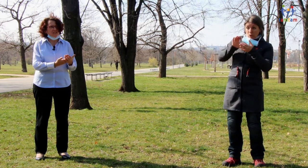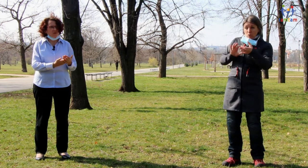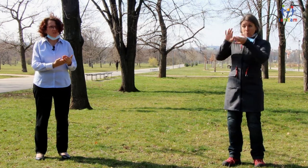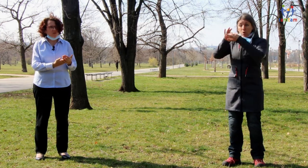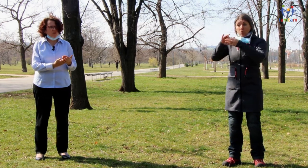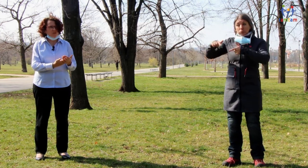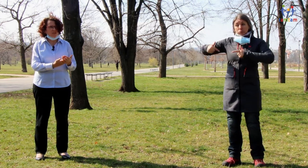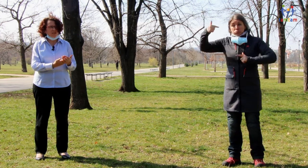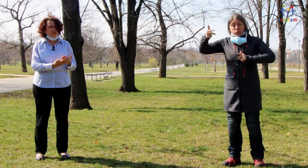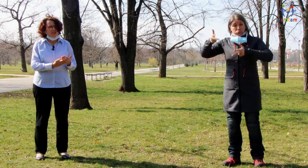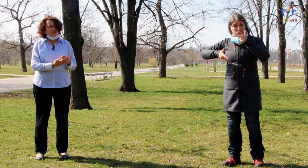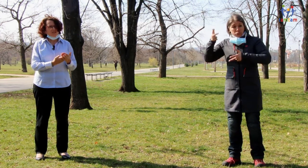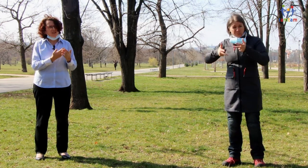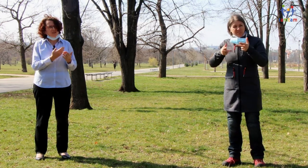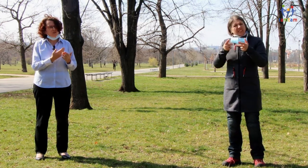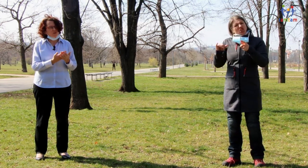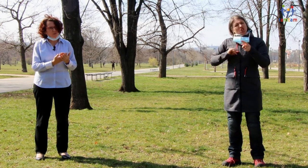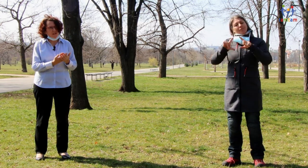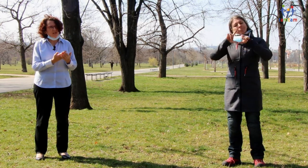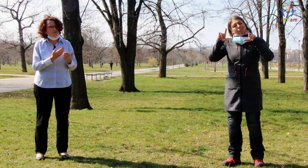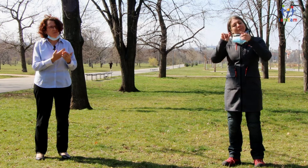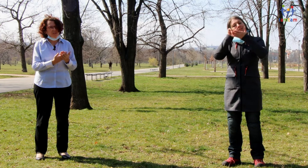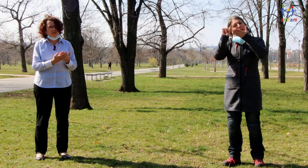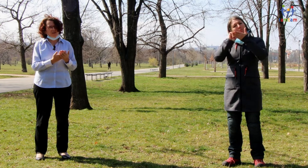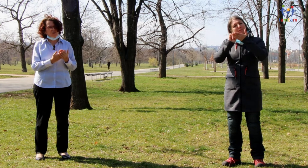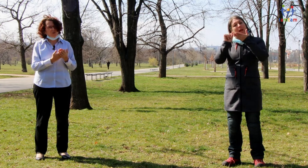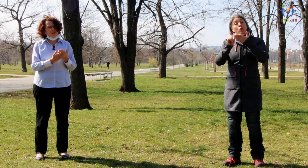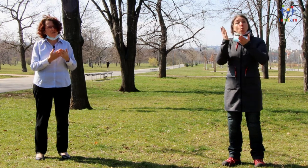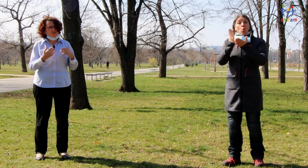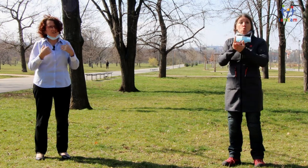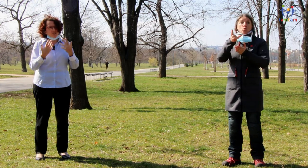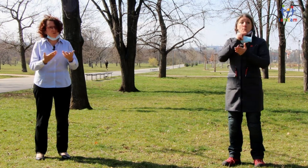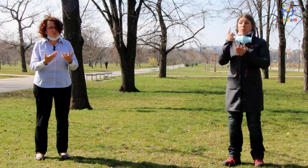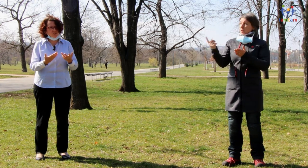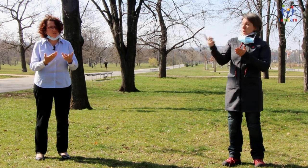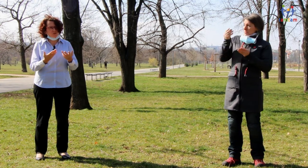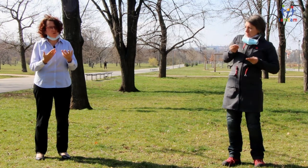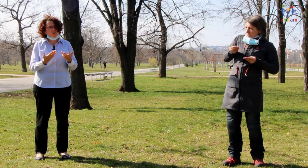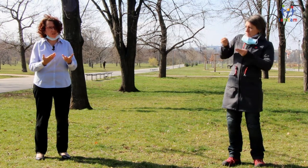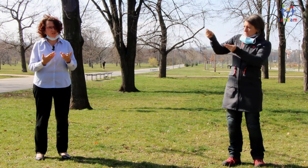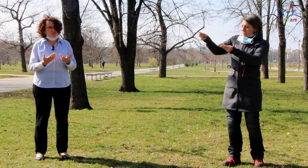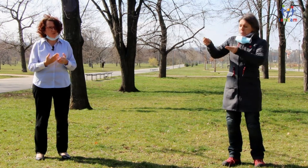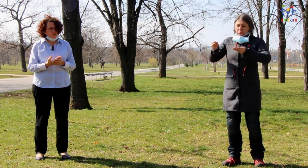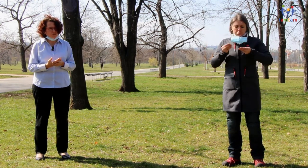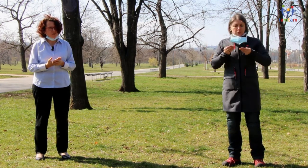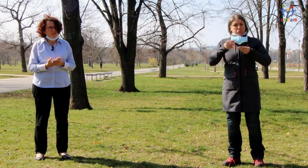zavolat si tlumačníka. Takže je dobré mít podle vlastních komunikačních možností